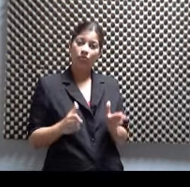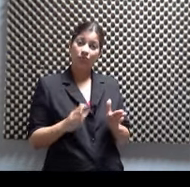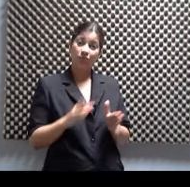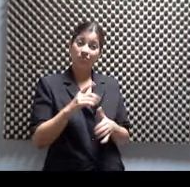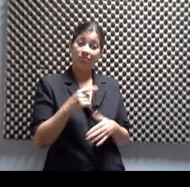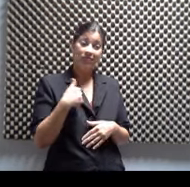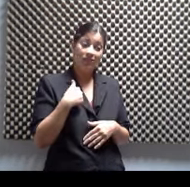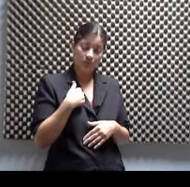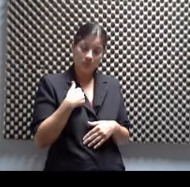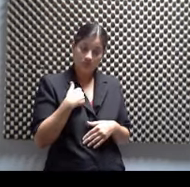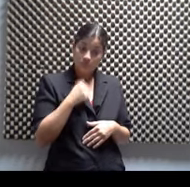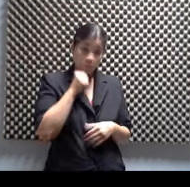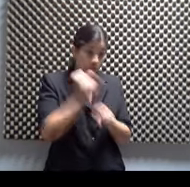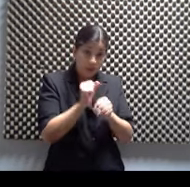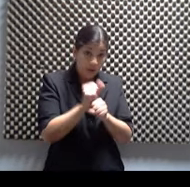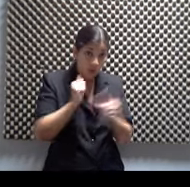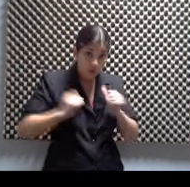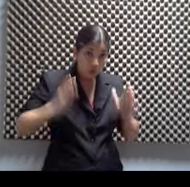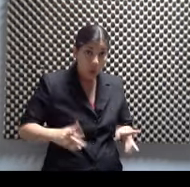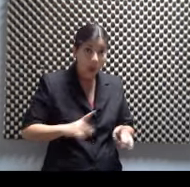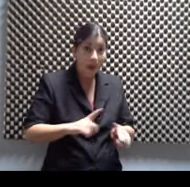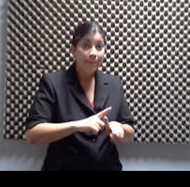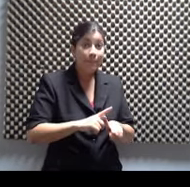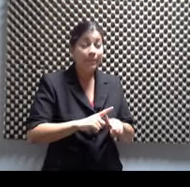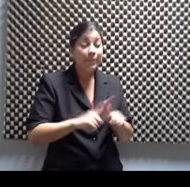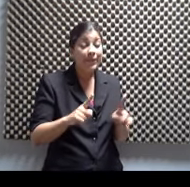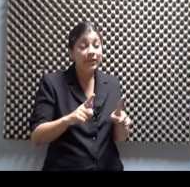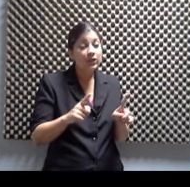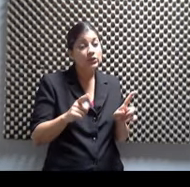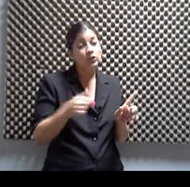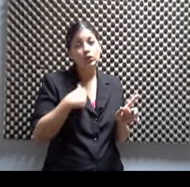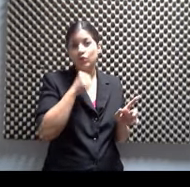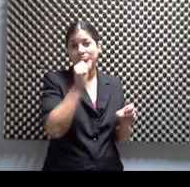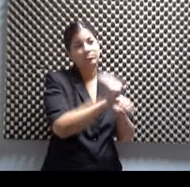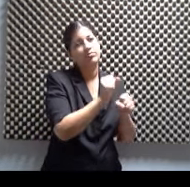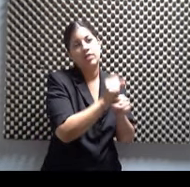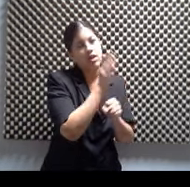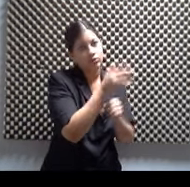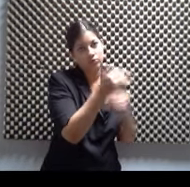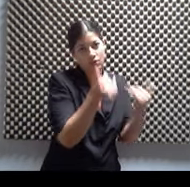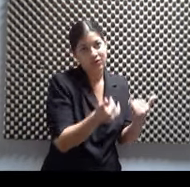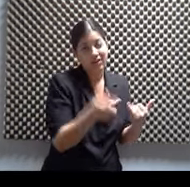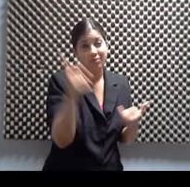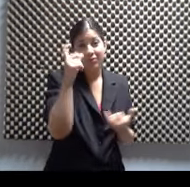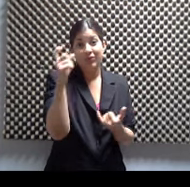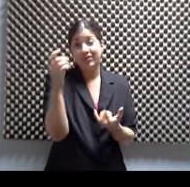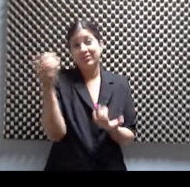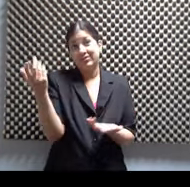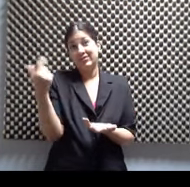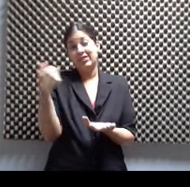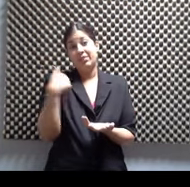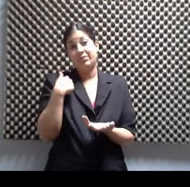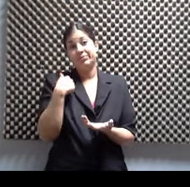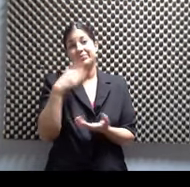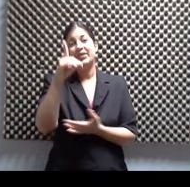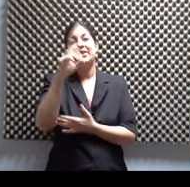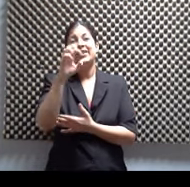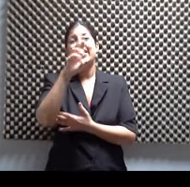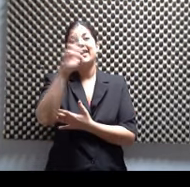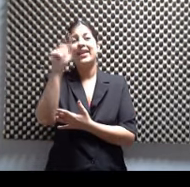Porque a los 31 años a mí me da un derrame cerebral. Y obviamente, pues, las secuelas de ese derrame cerebral me impidieron,